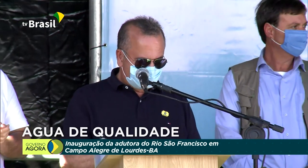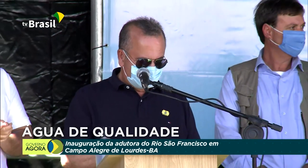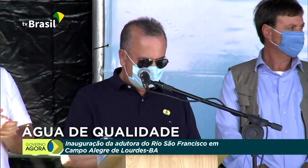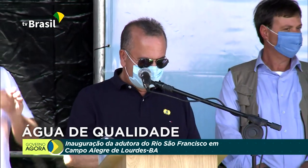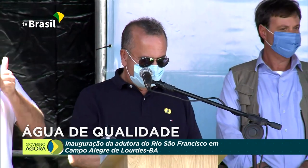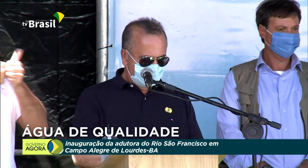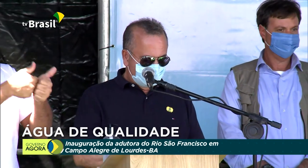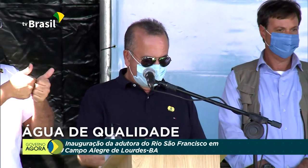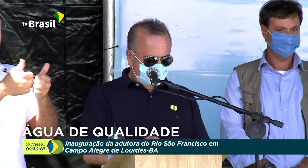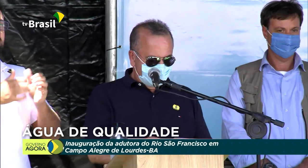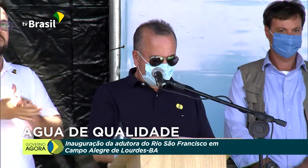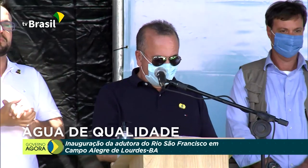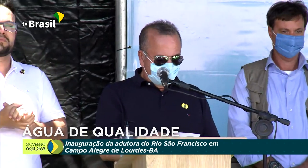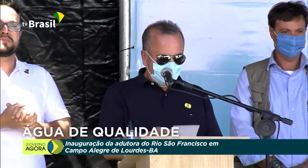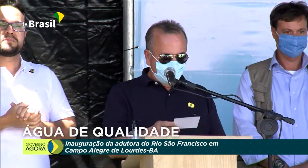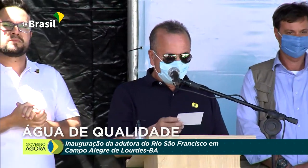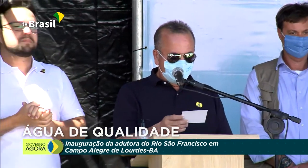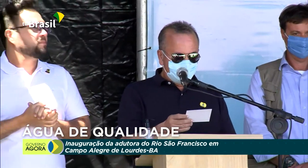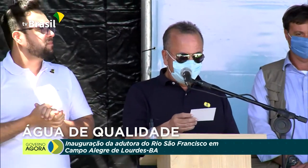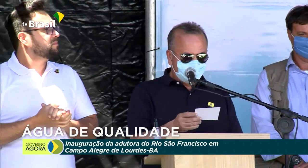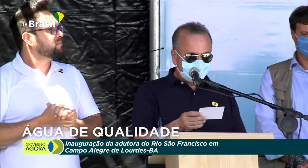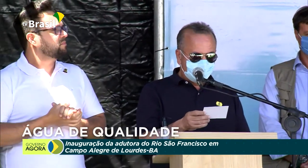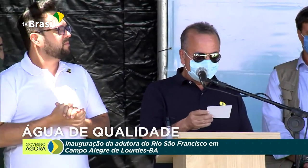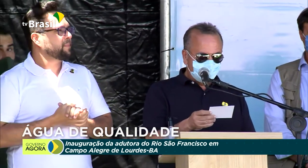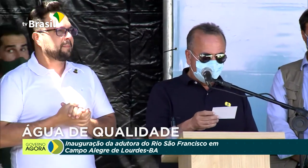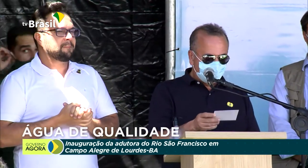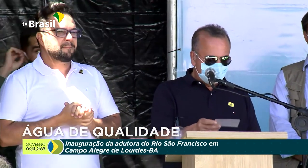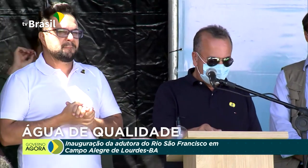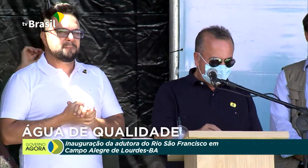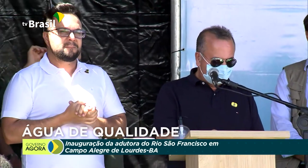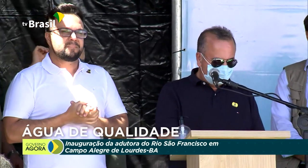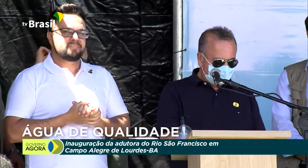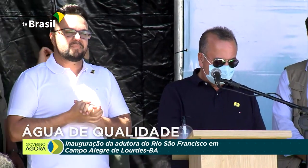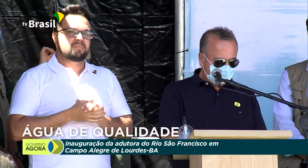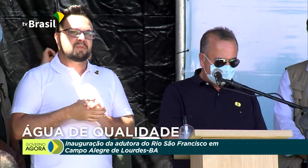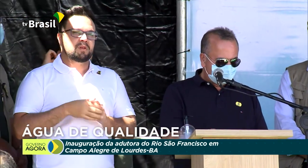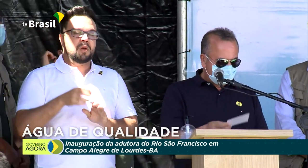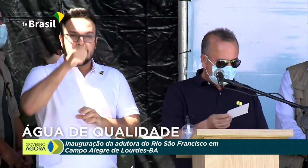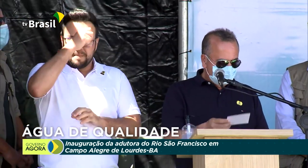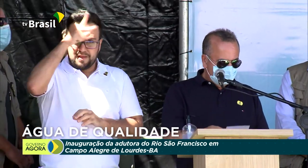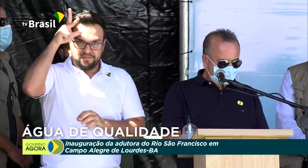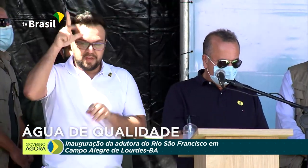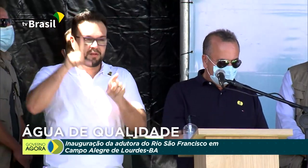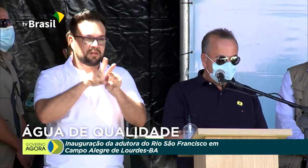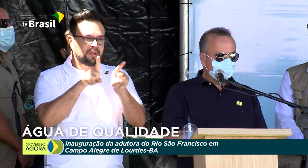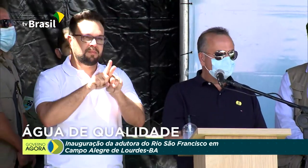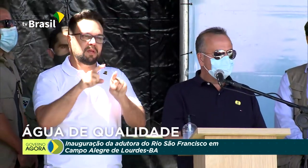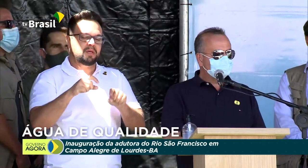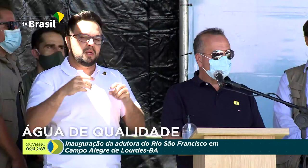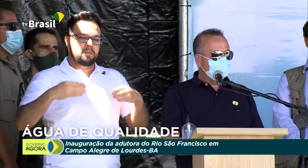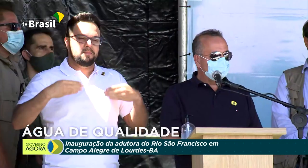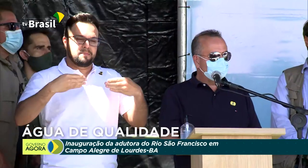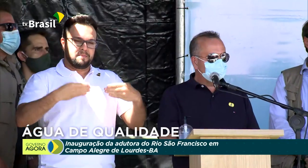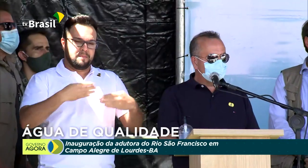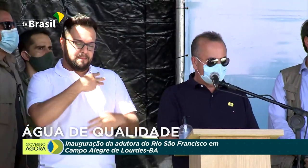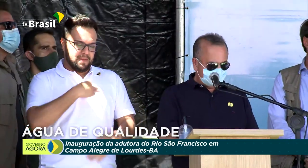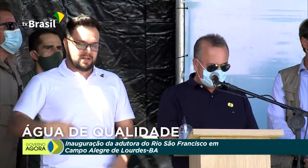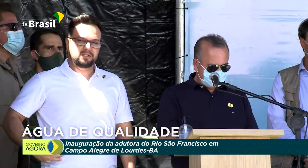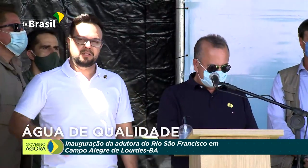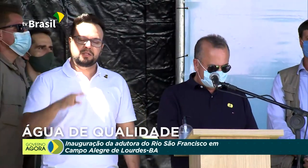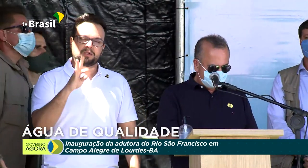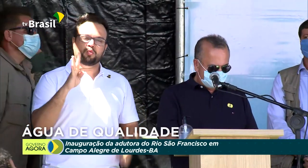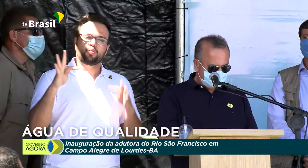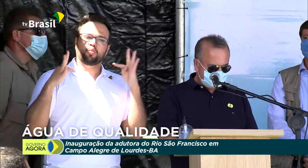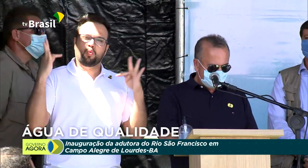Elenilson, o ministro Marcelo Álvaro, ministro do Turismo, o nosso ministro Heleno, aqui